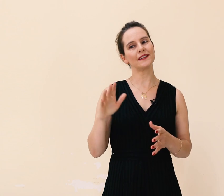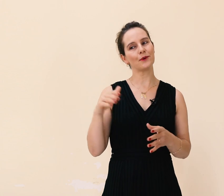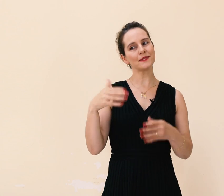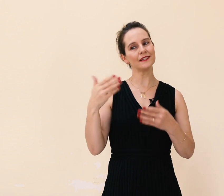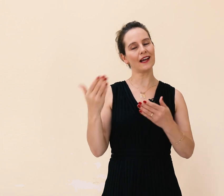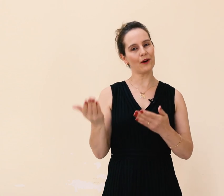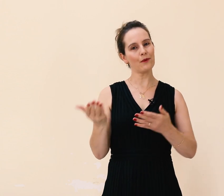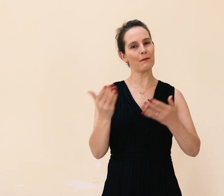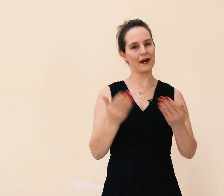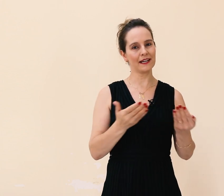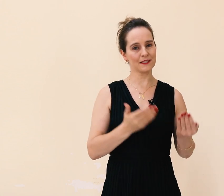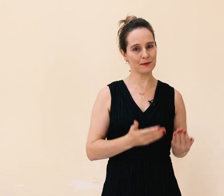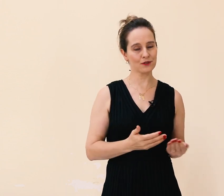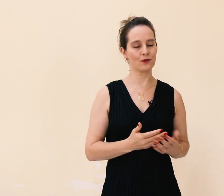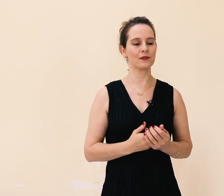ele dá um sinal para as pessoas.